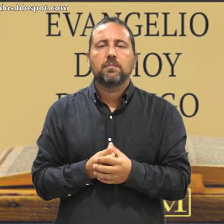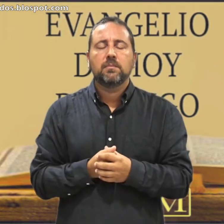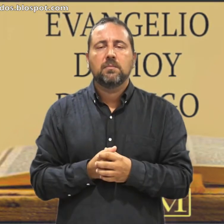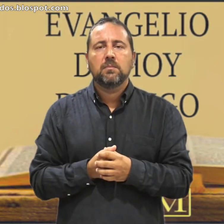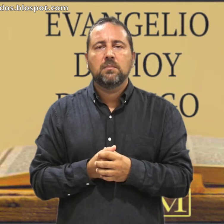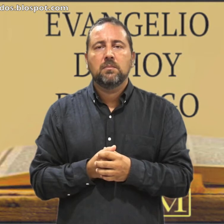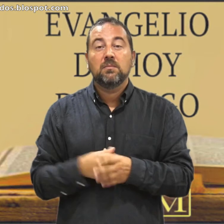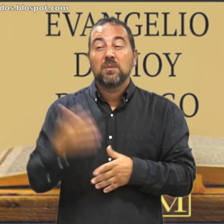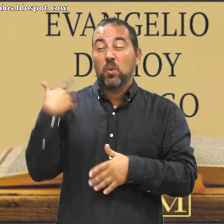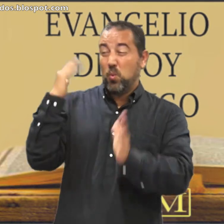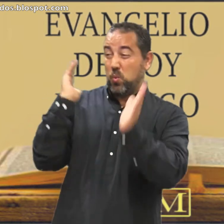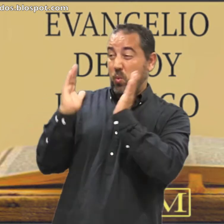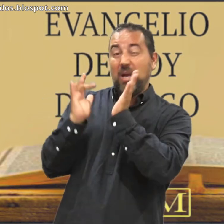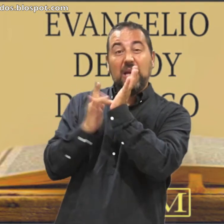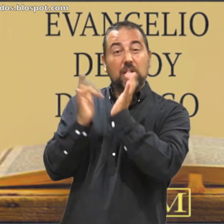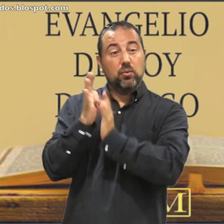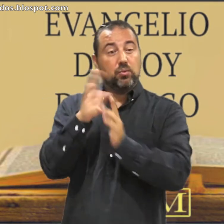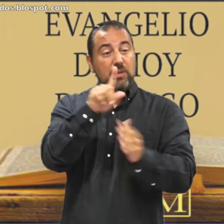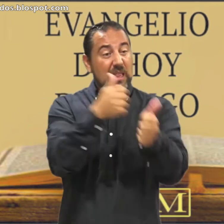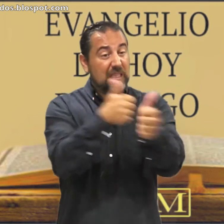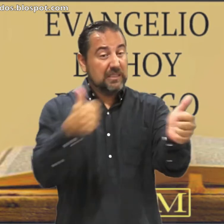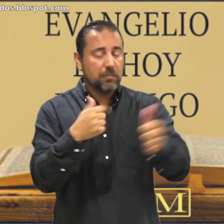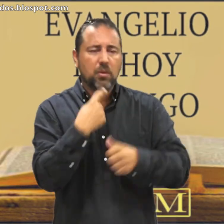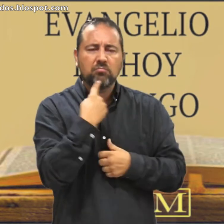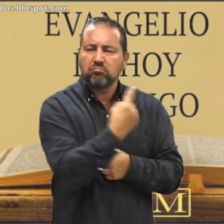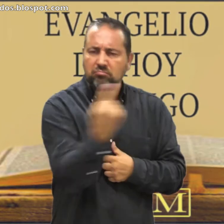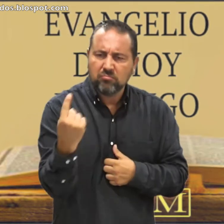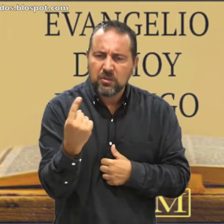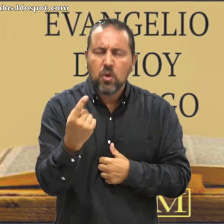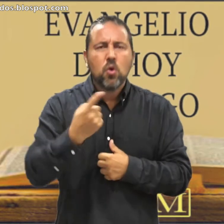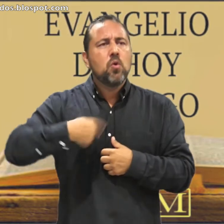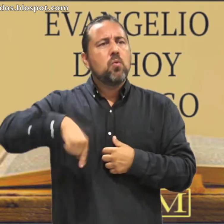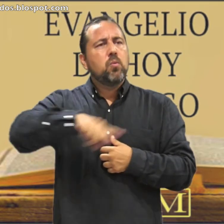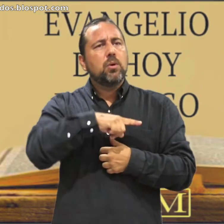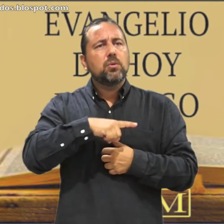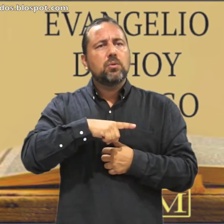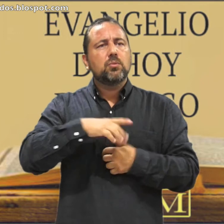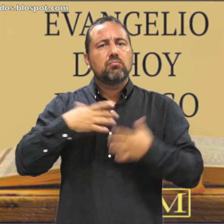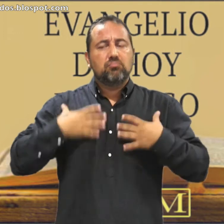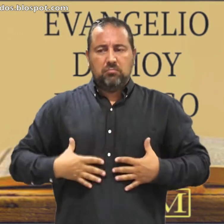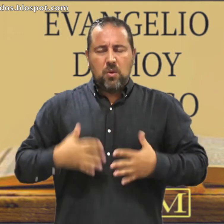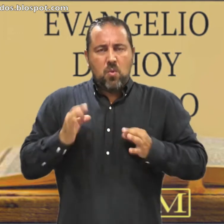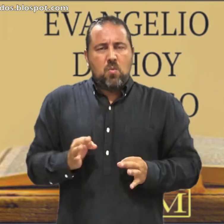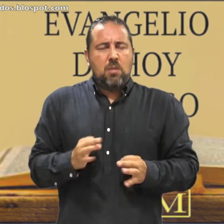En aquel tiempo Dijo Jesús A sus discípulos Tened